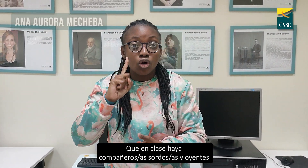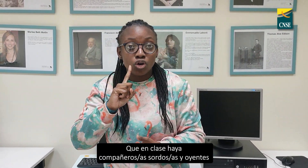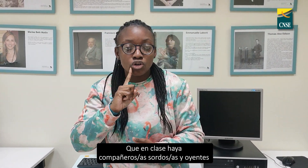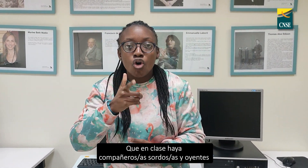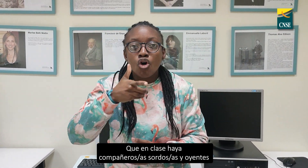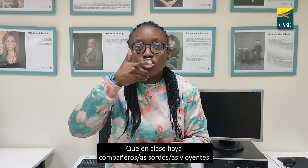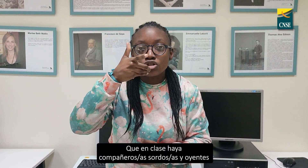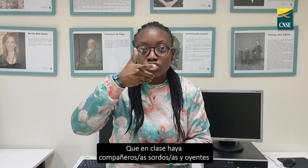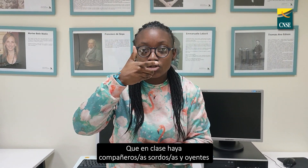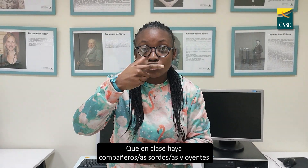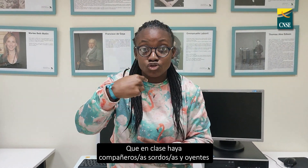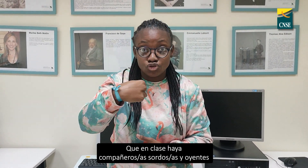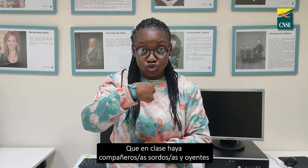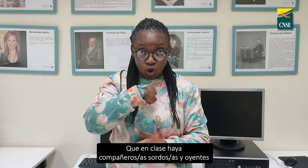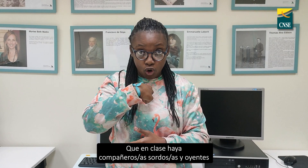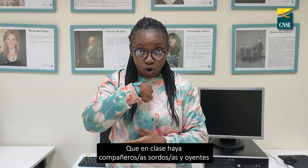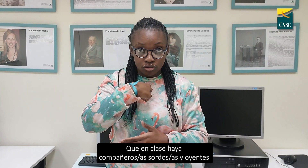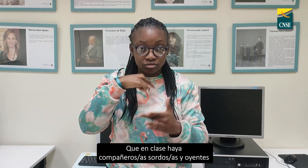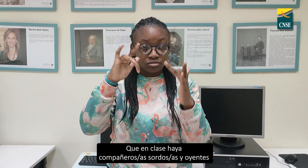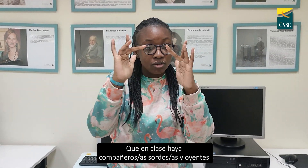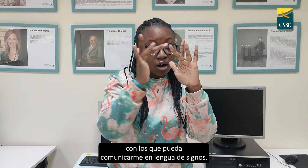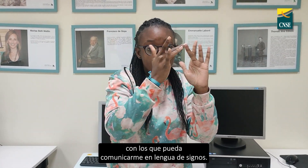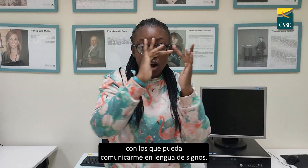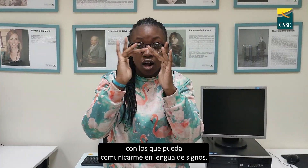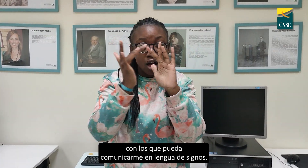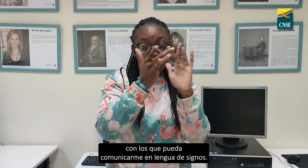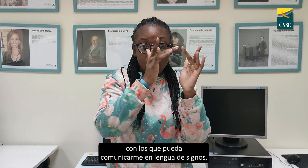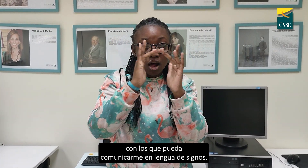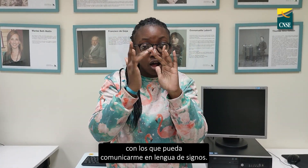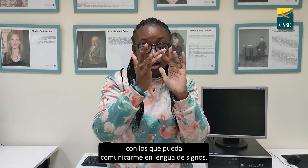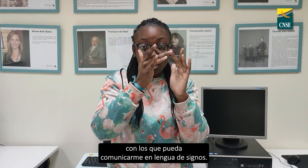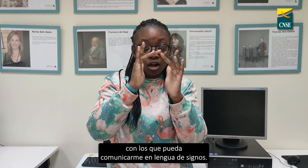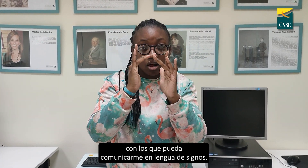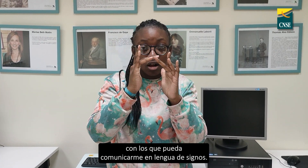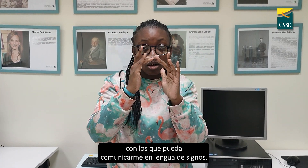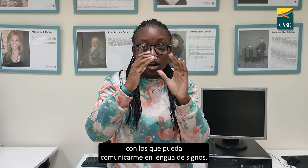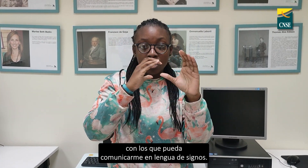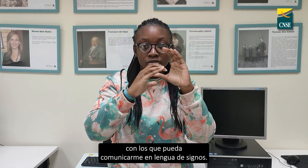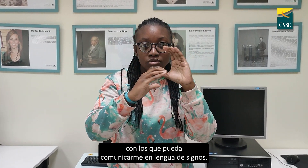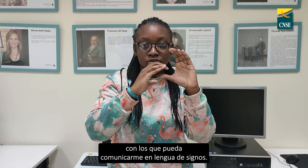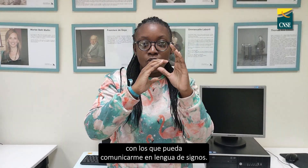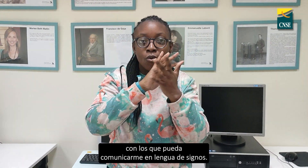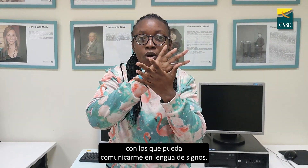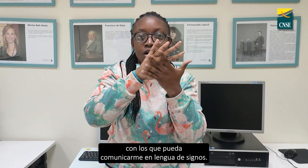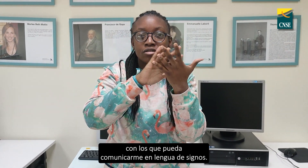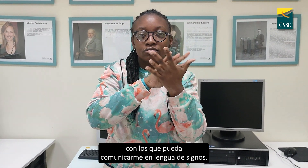Que en clase haya compañeros y compañeras, sordos y sordas y oyentes, con los que pueda comunicarme en lengua de signos.